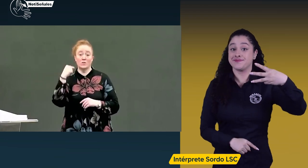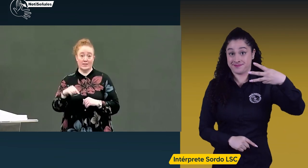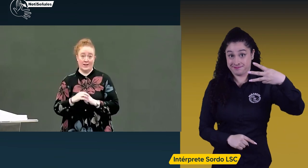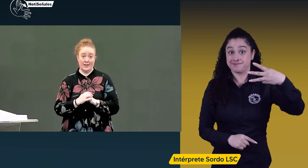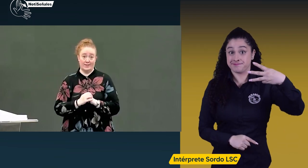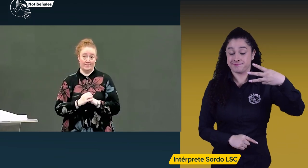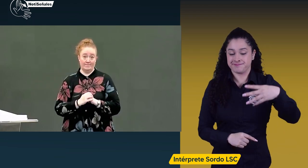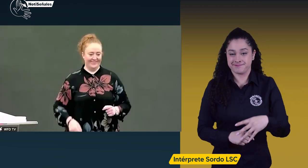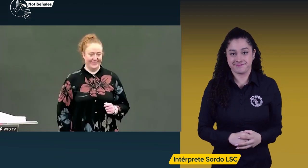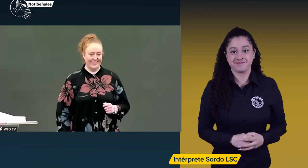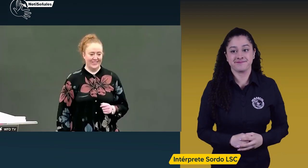y el tercero Rusia.